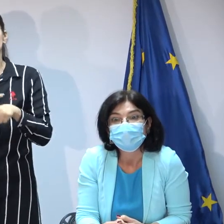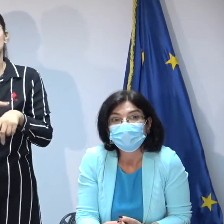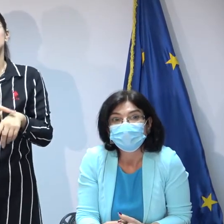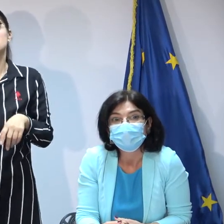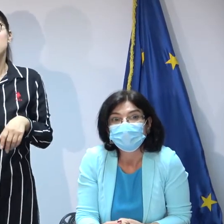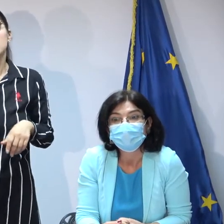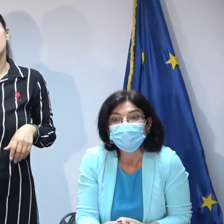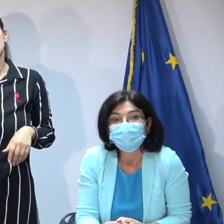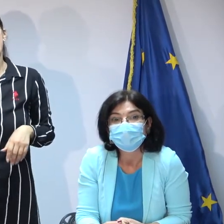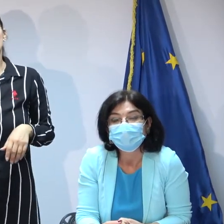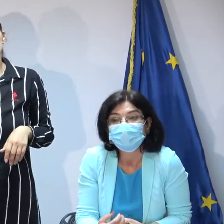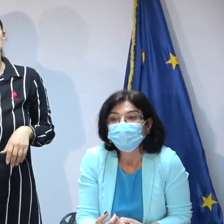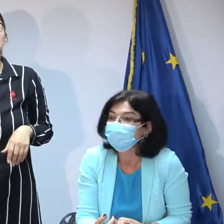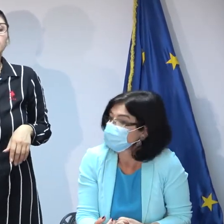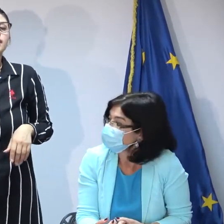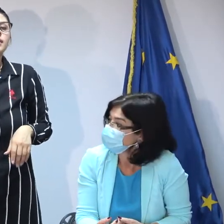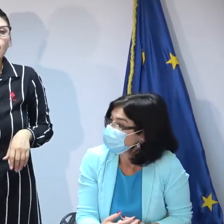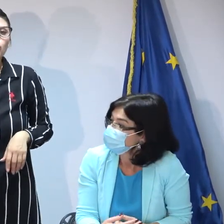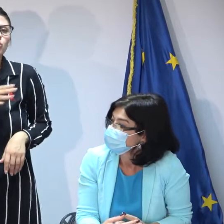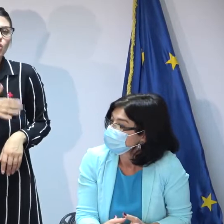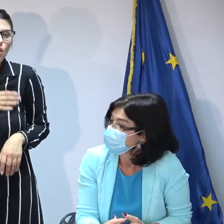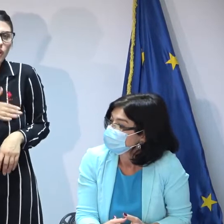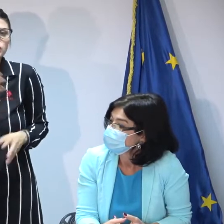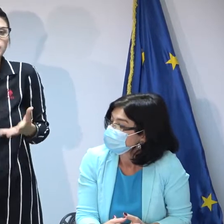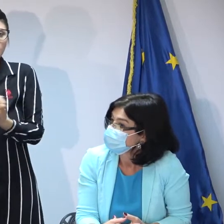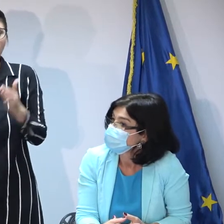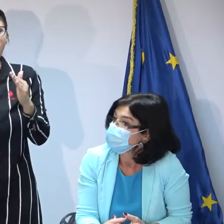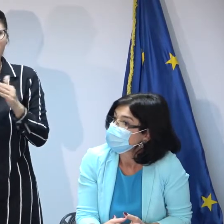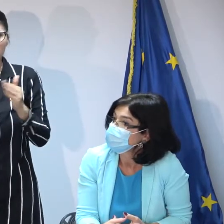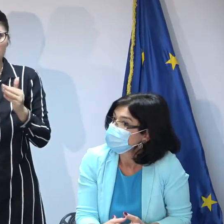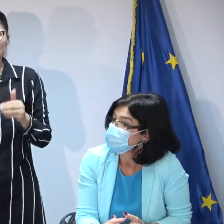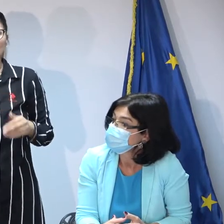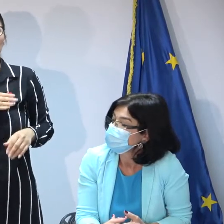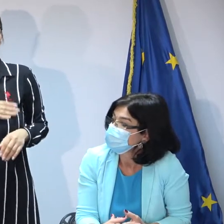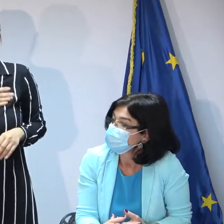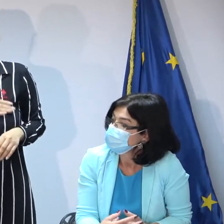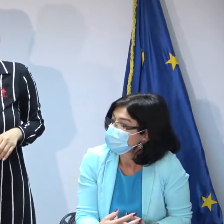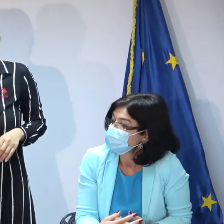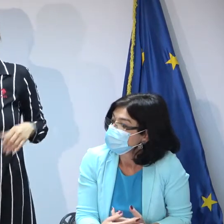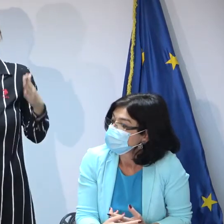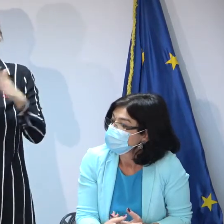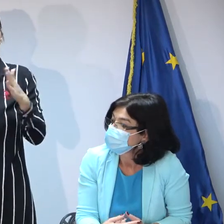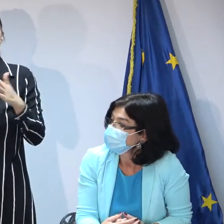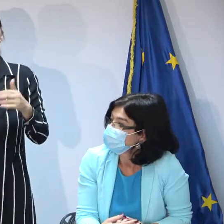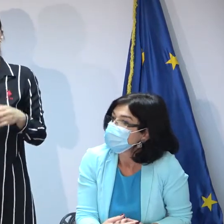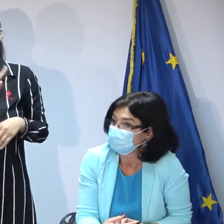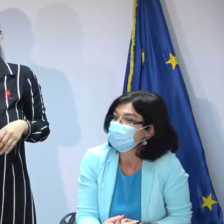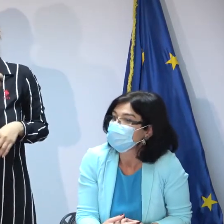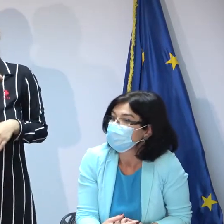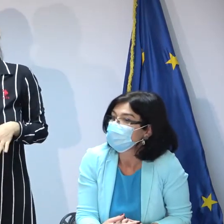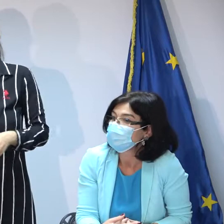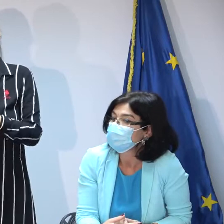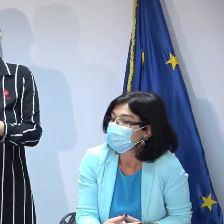câteva luni de zile sau dar nu dorește să-l ia acasă nu doresc să vin acasă spunând că nu pot să am